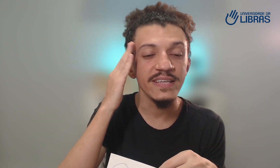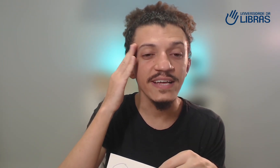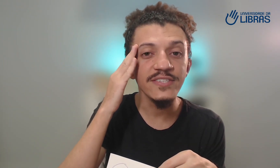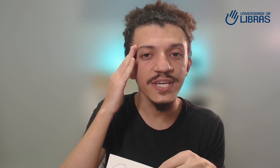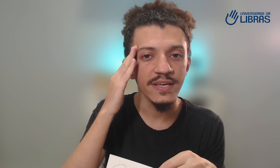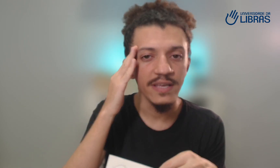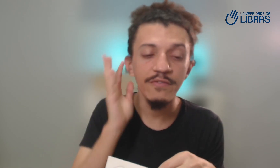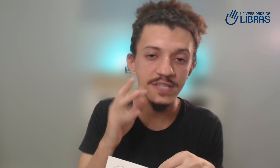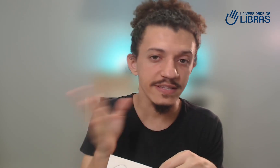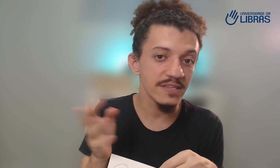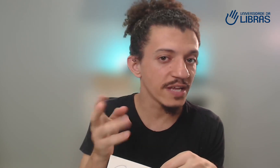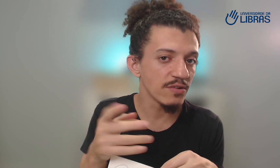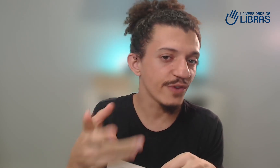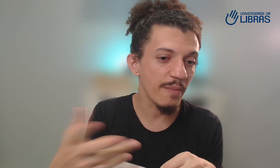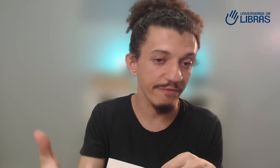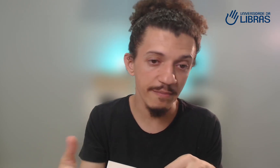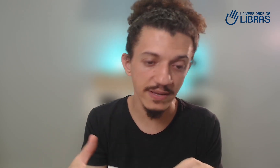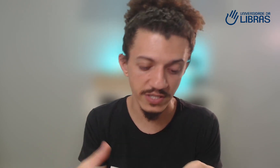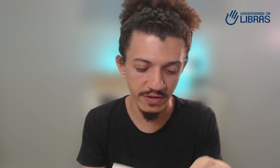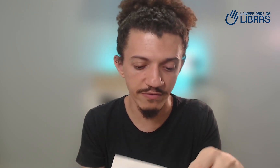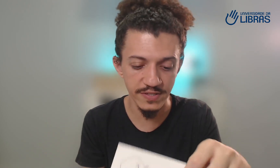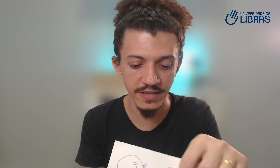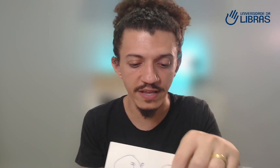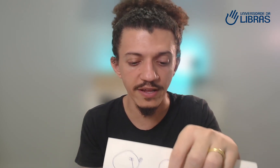Entendi. E você está dizendo de forma afirmativa o que você entendeu.